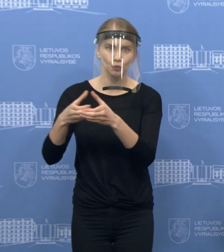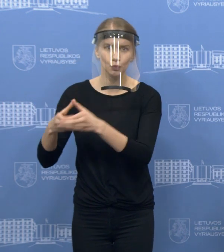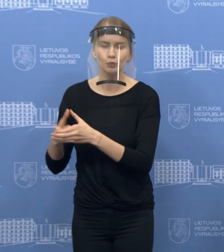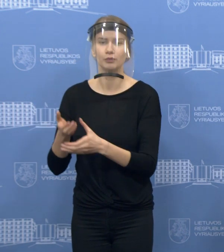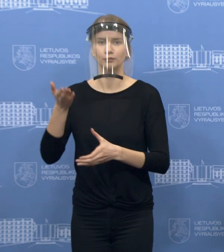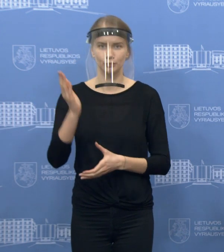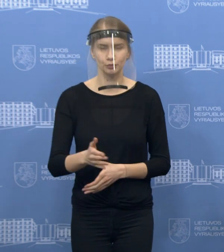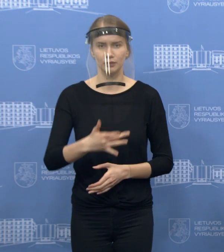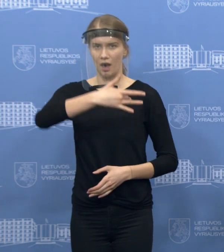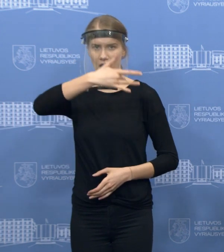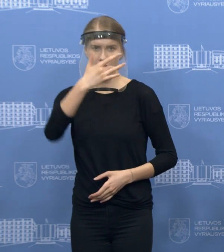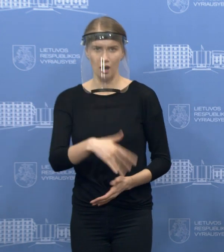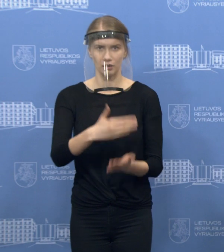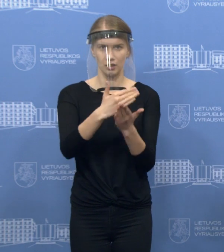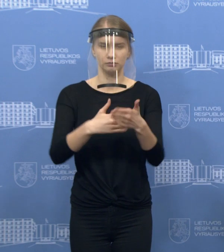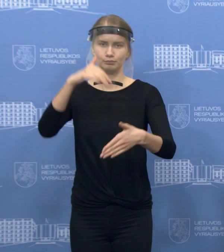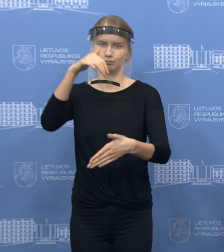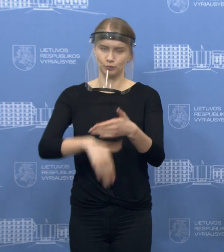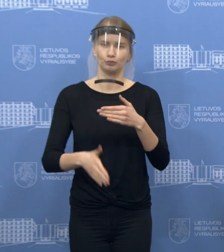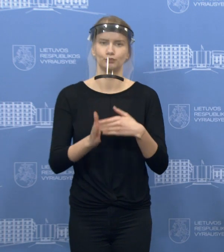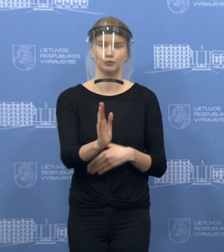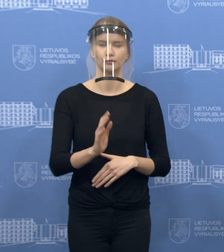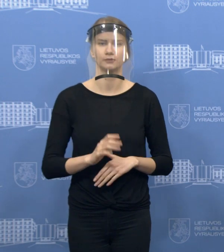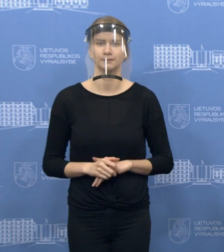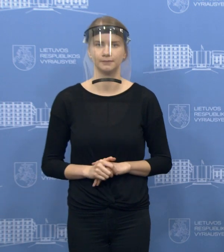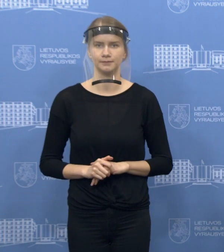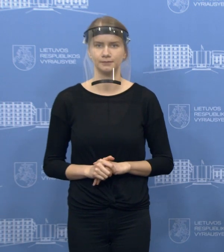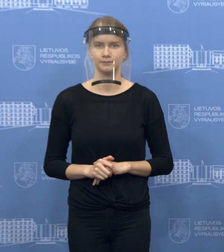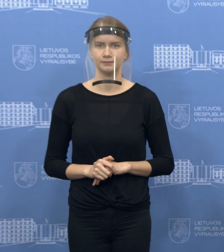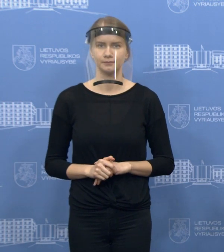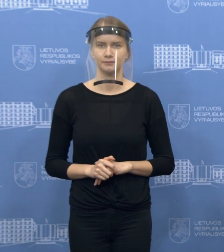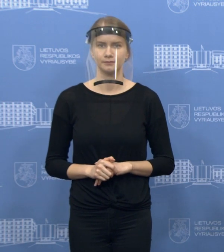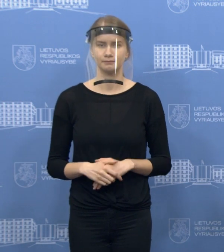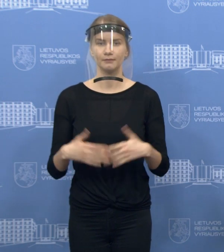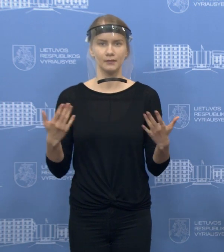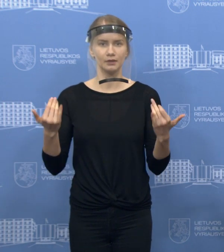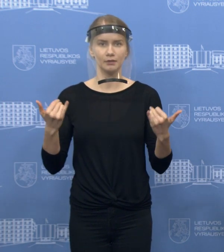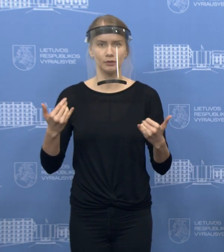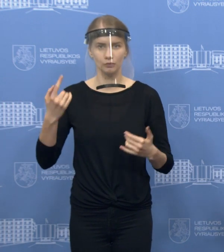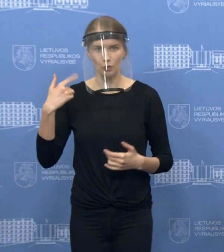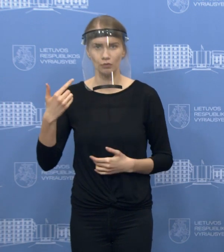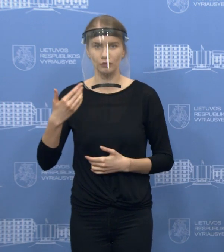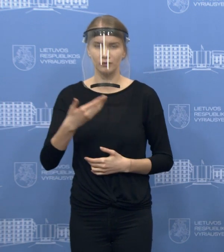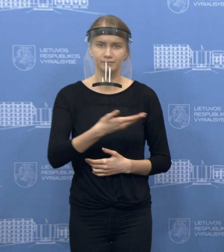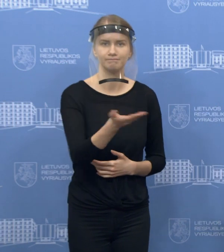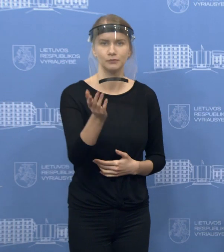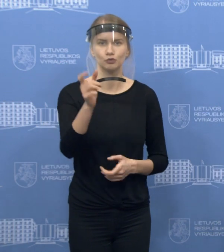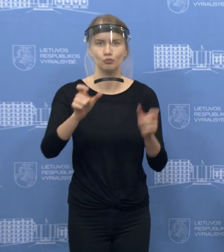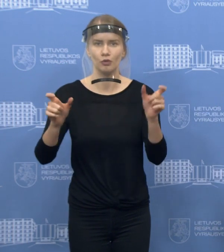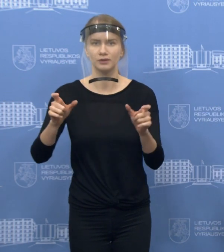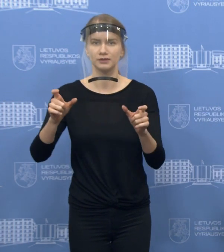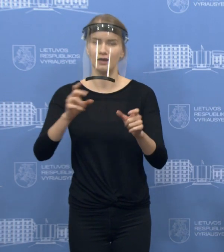griežtai taikys, tikiuosi, kad taip jo darys tas sąlygas. ir dar kartą noriu kreiptis į tos žmonės, kurie turi